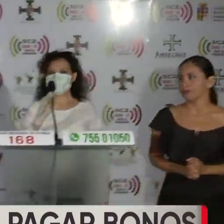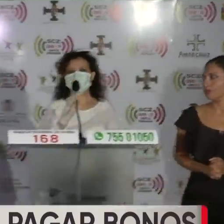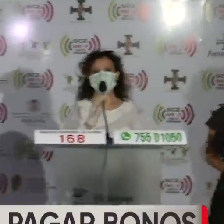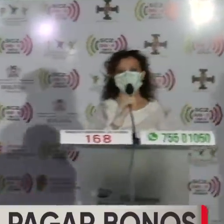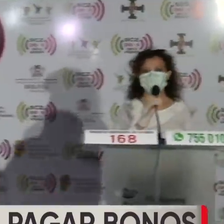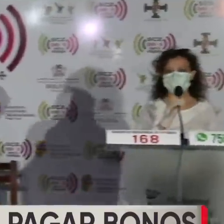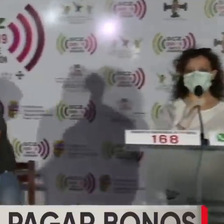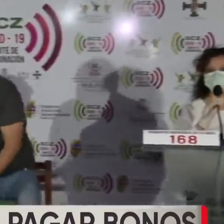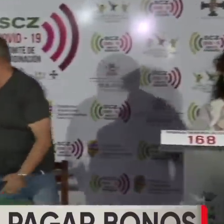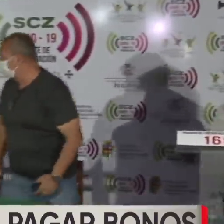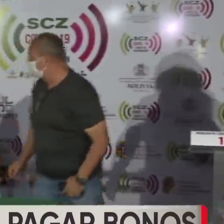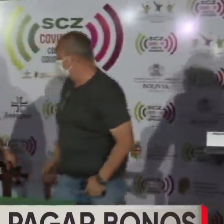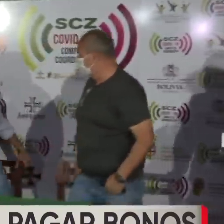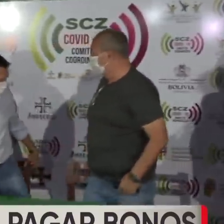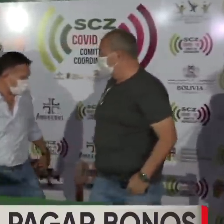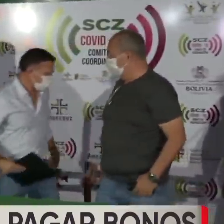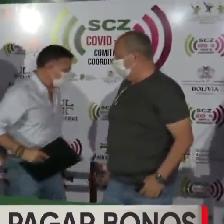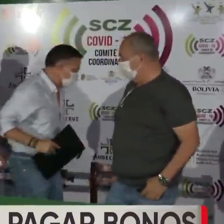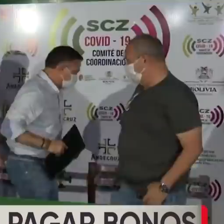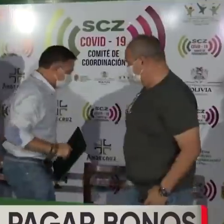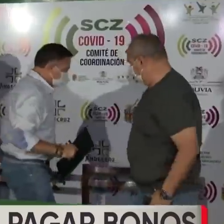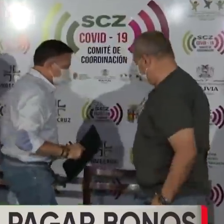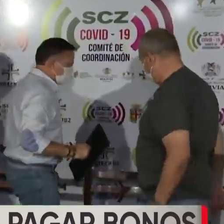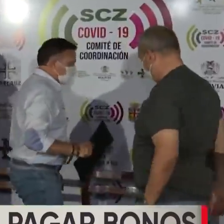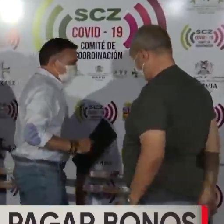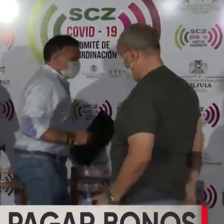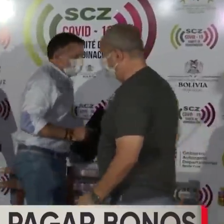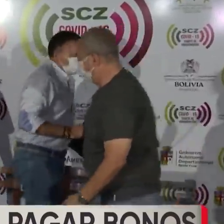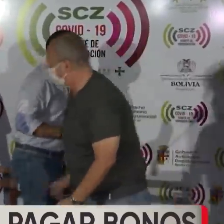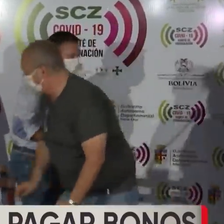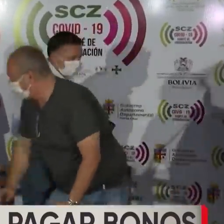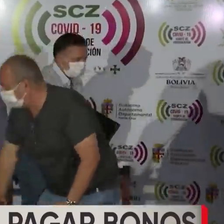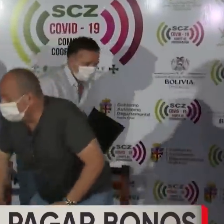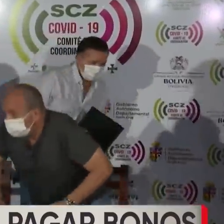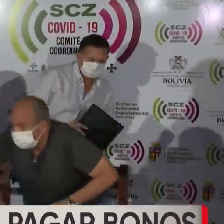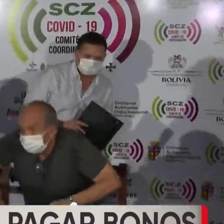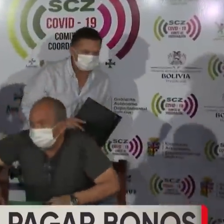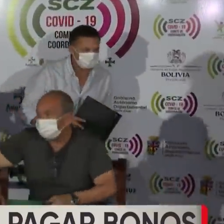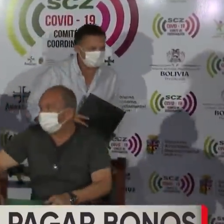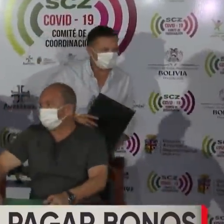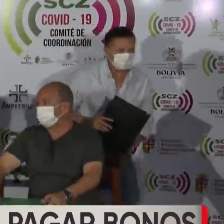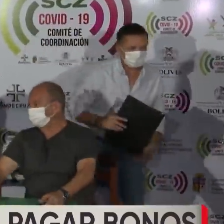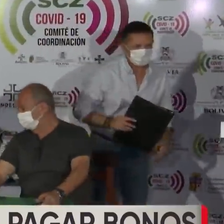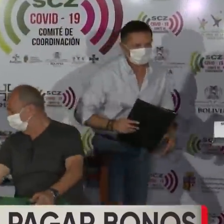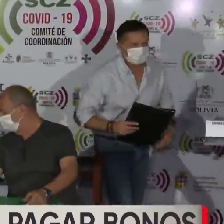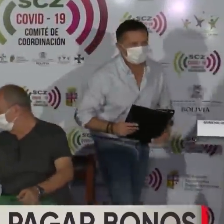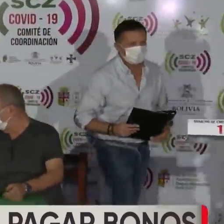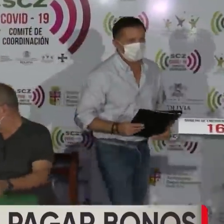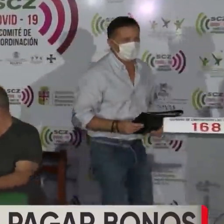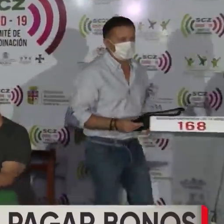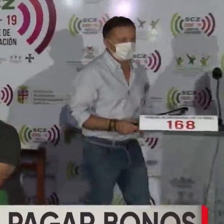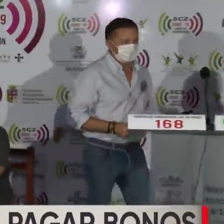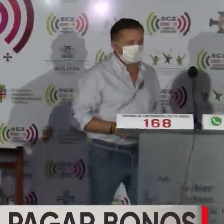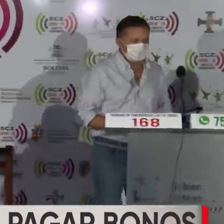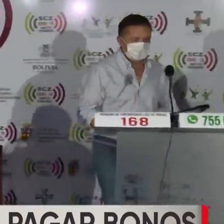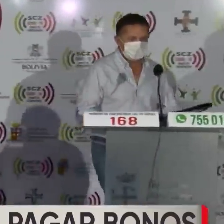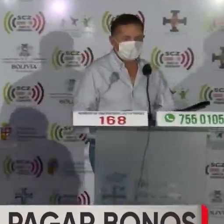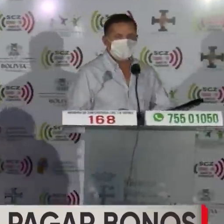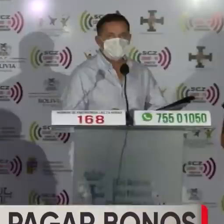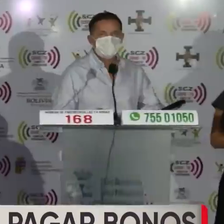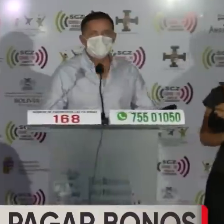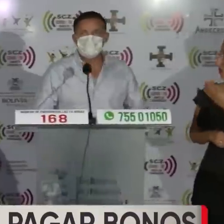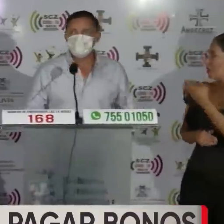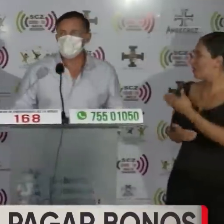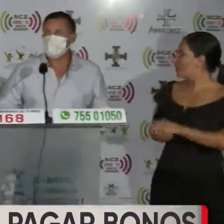Defensa, en este caso del Ministro de Economía, referente ya a este acuerdo que se está realizando. Ahora es el turno de Fernando López, Ministro